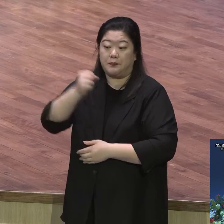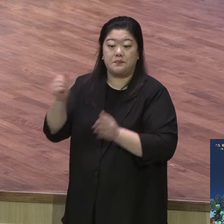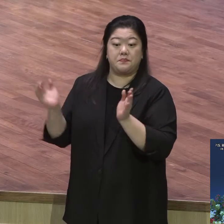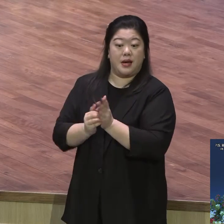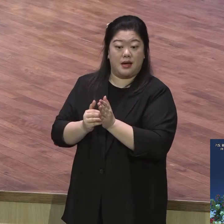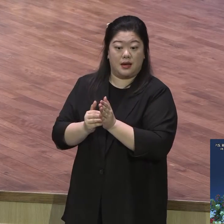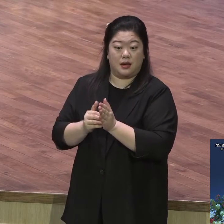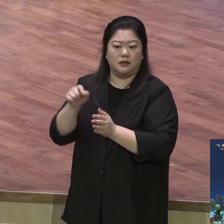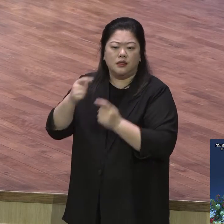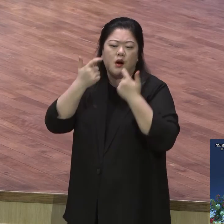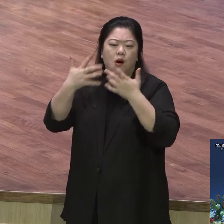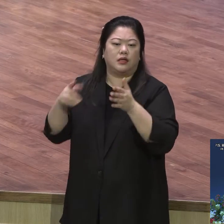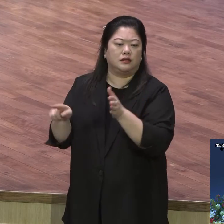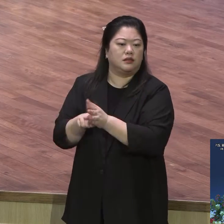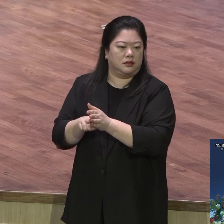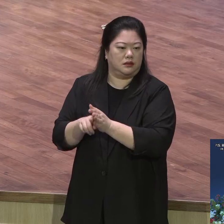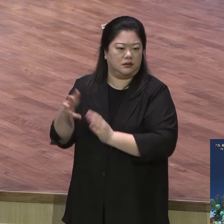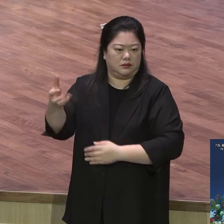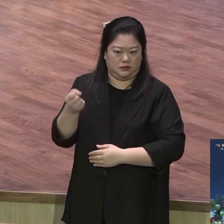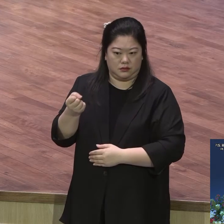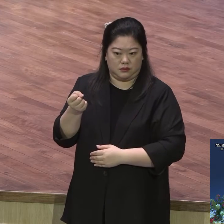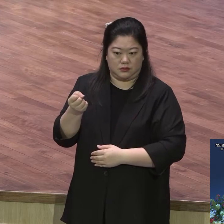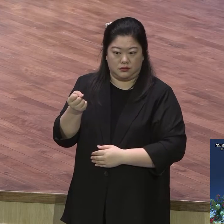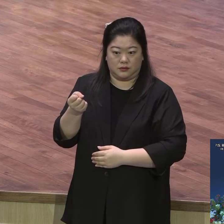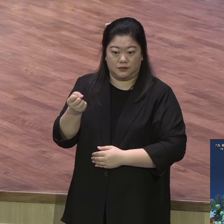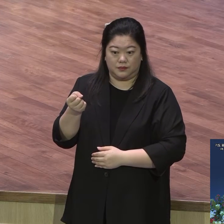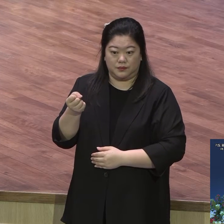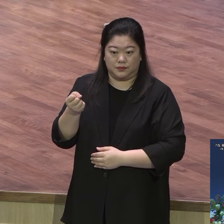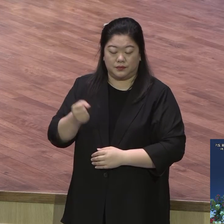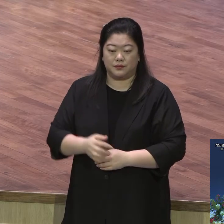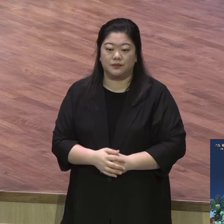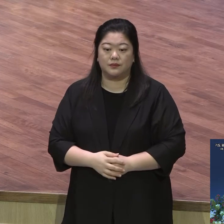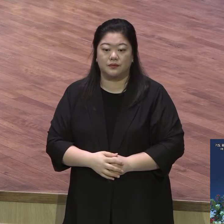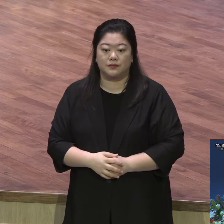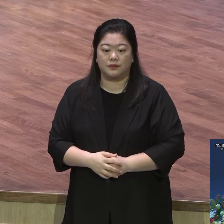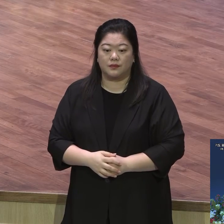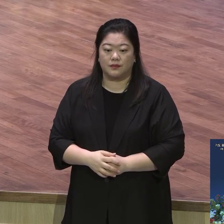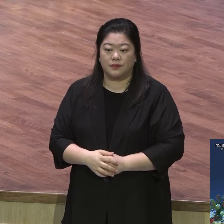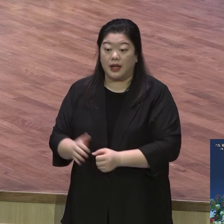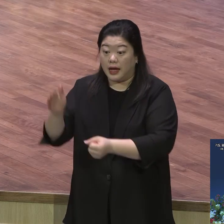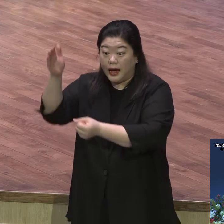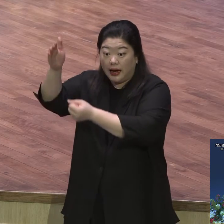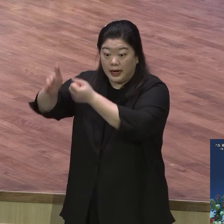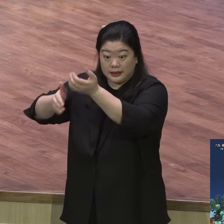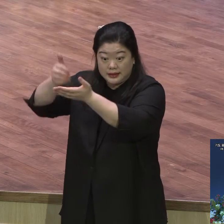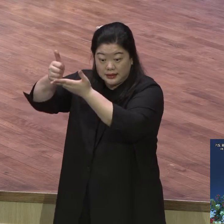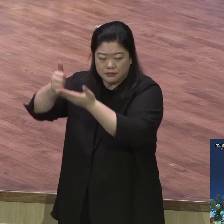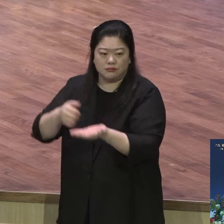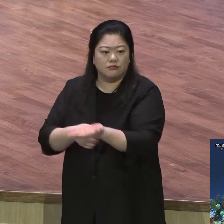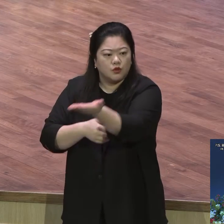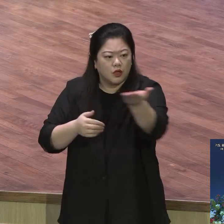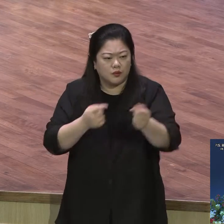영생이 없는 이라. 하나님께서 당신에게 영원한 생명을 주셨다.